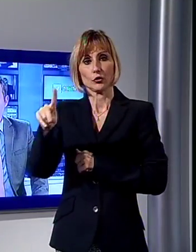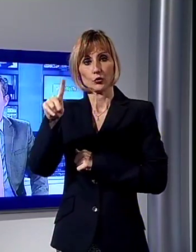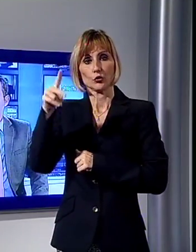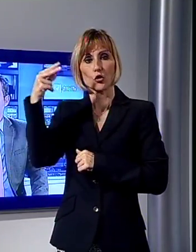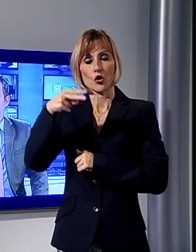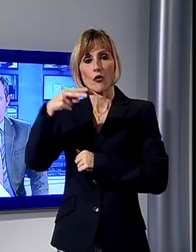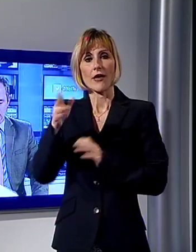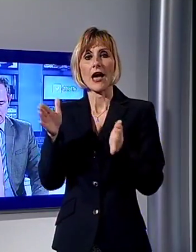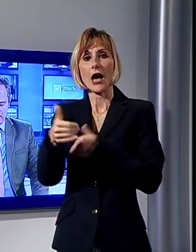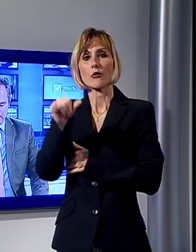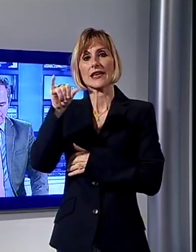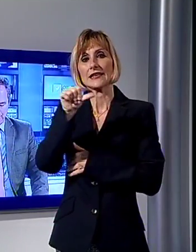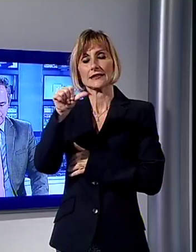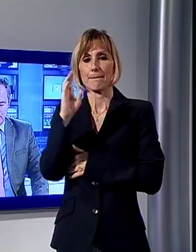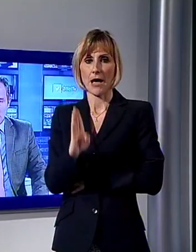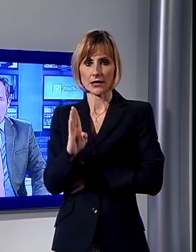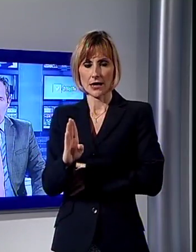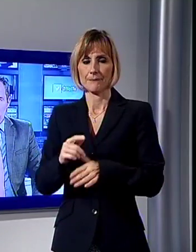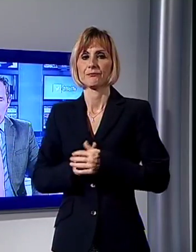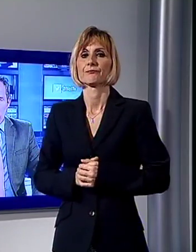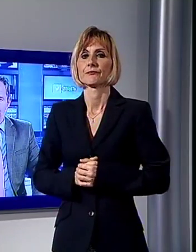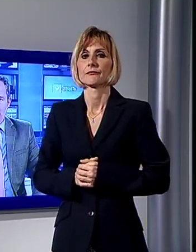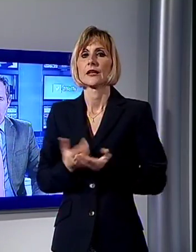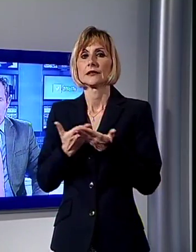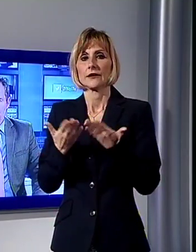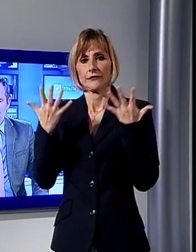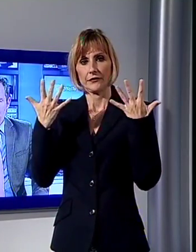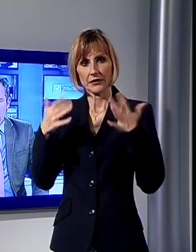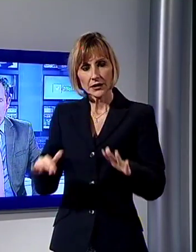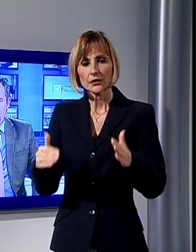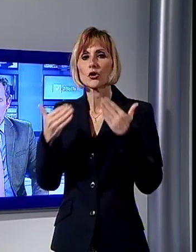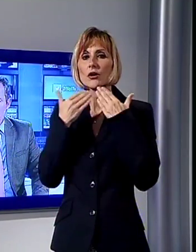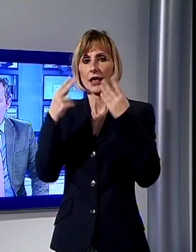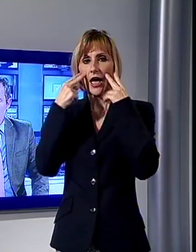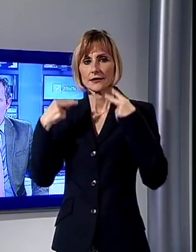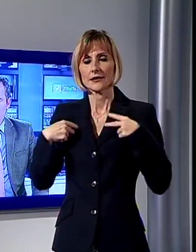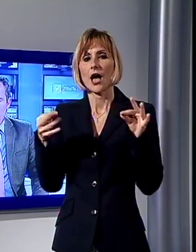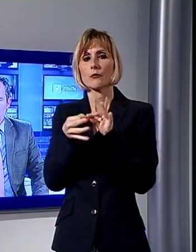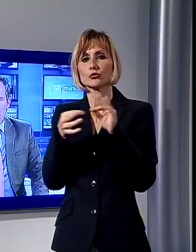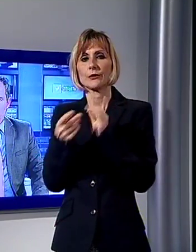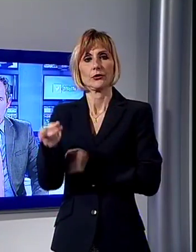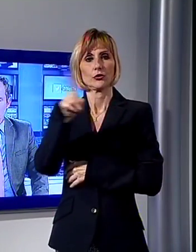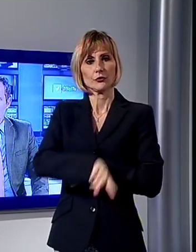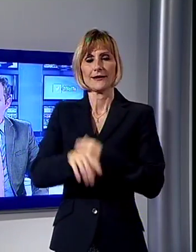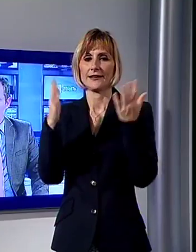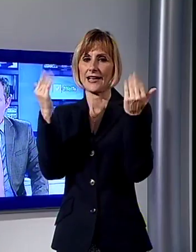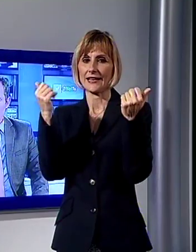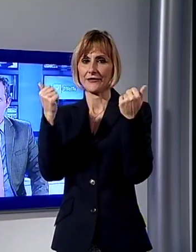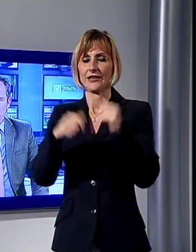Magna dell'ISI di Barga. È tutto per questa prima parte dell'ETG, adesso la pubblicità e subito dopo torniamo con lo sport.